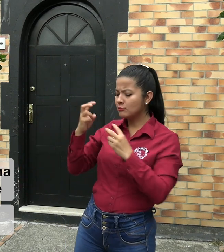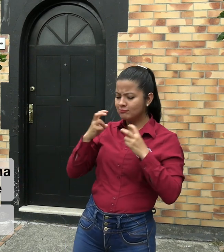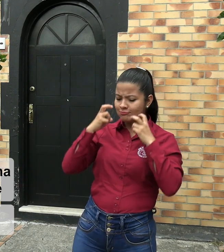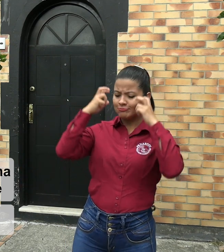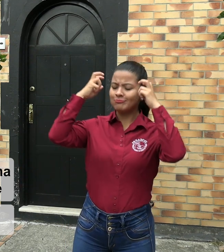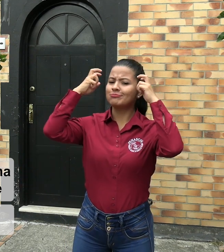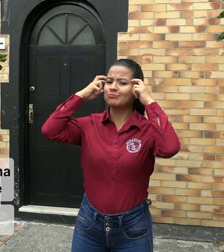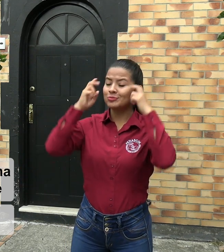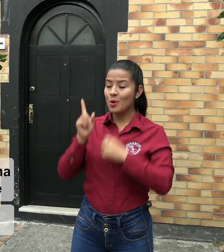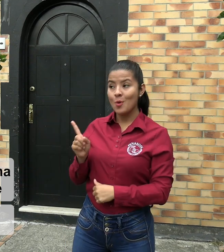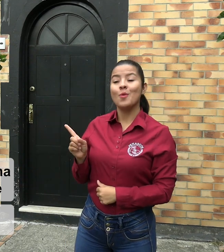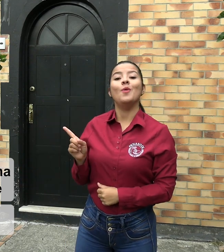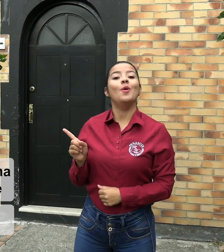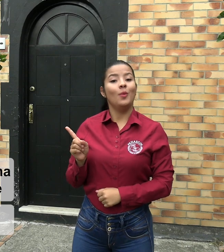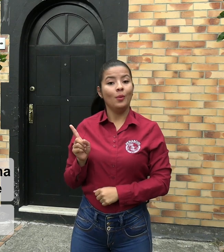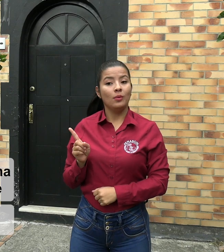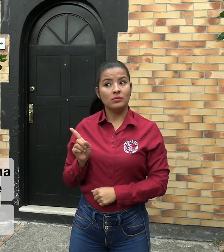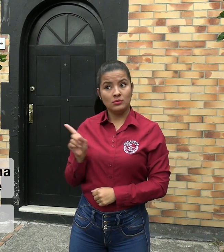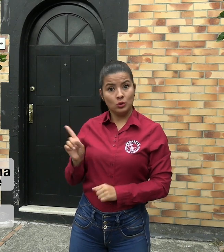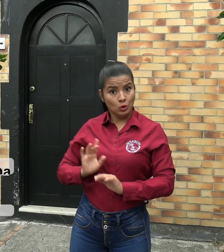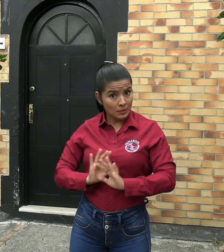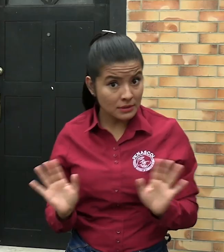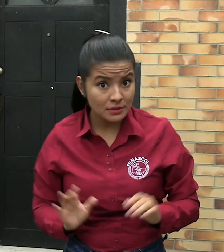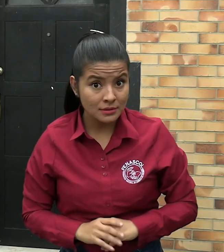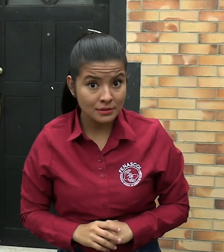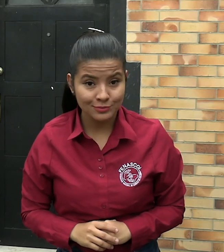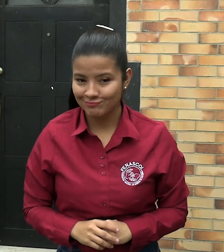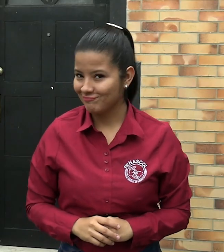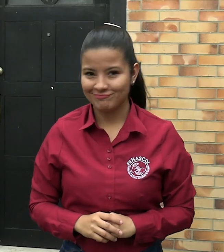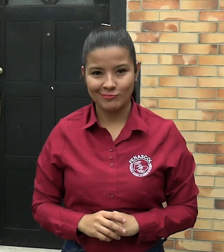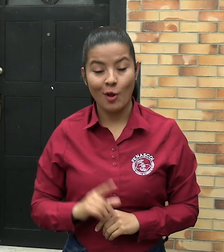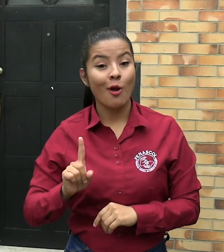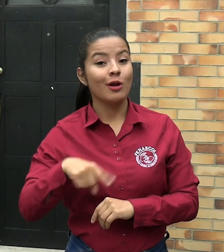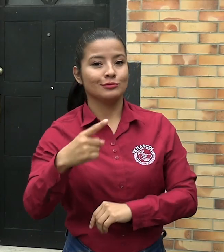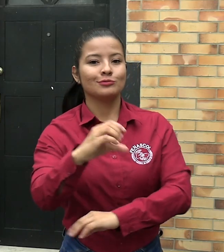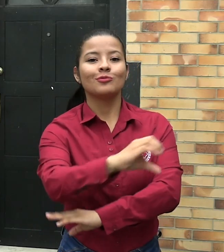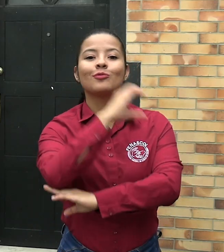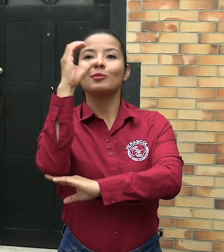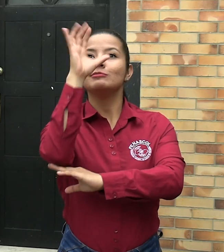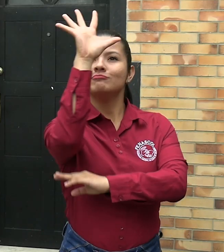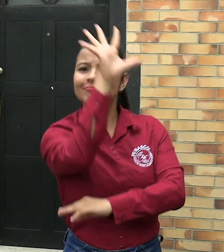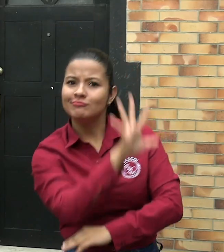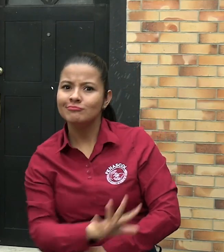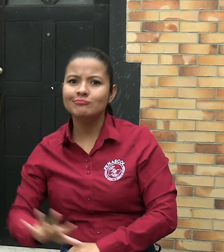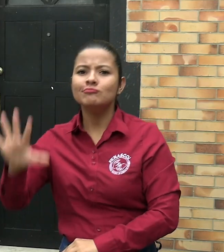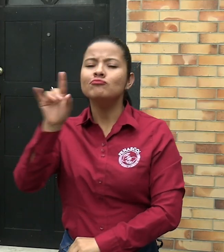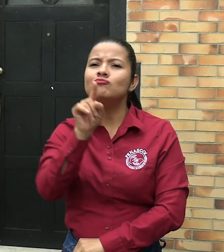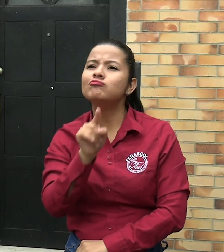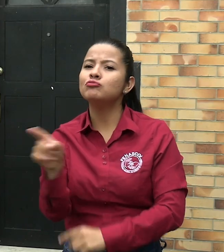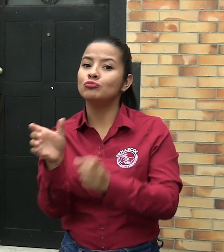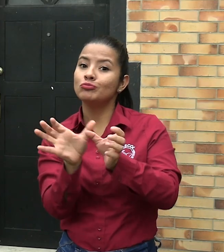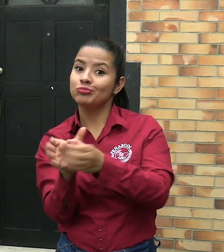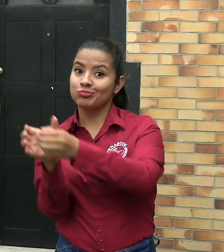Pero no solo está ella. En otras partes de Colombia, en distintas asociaciones,